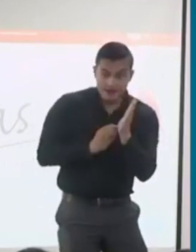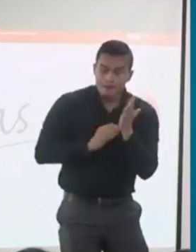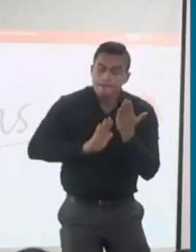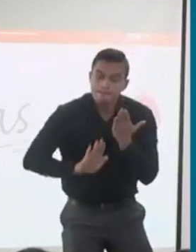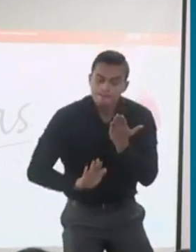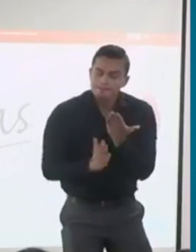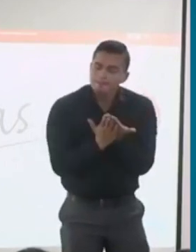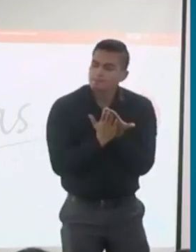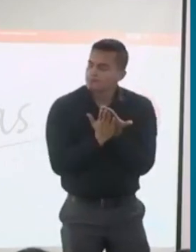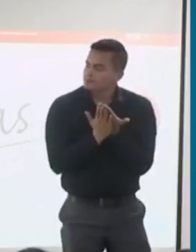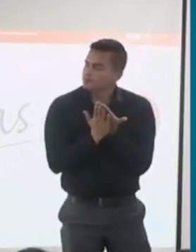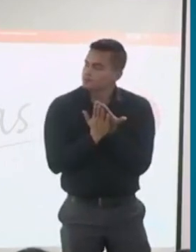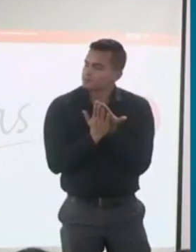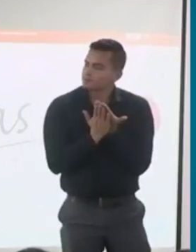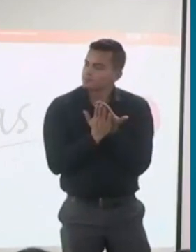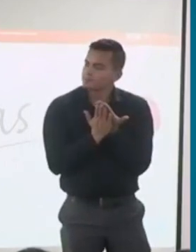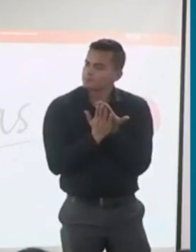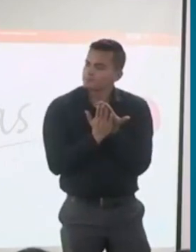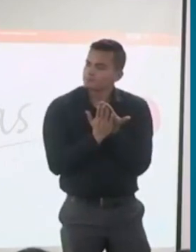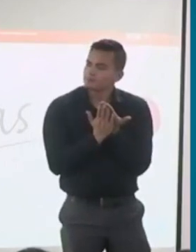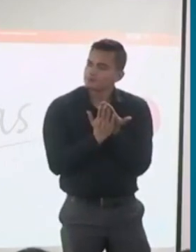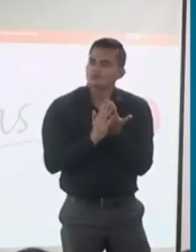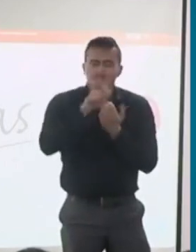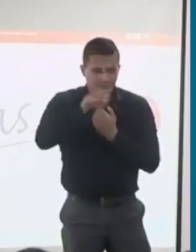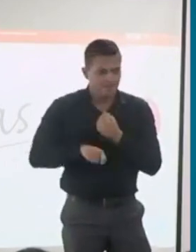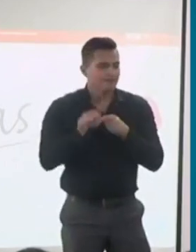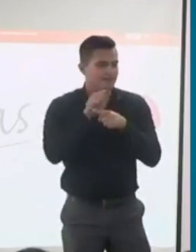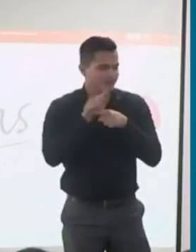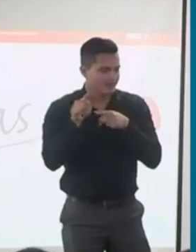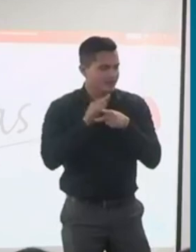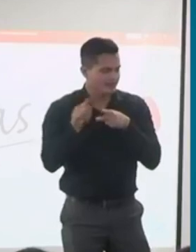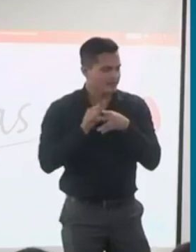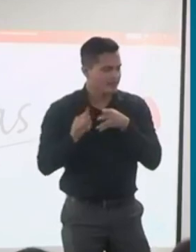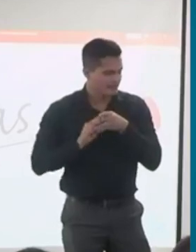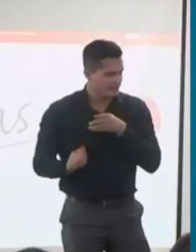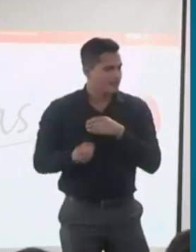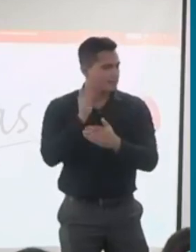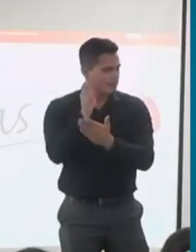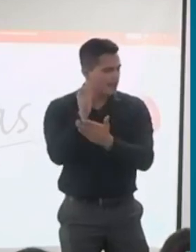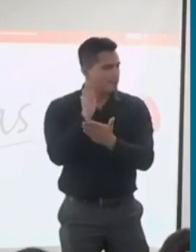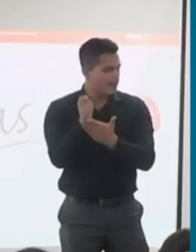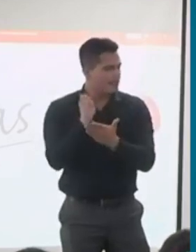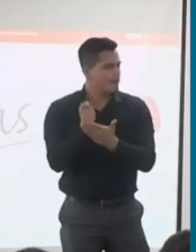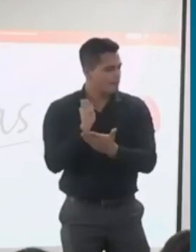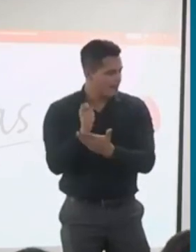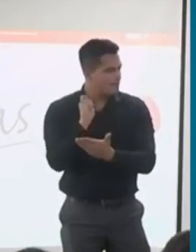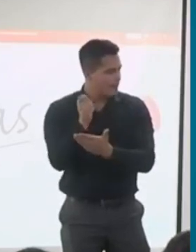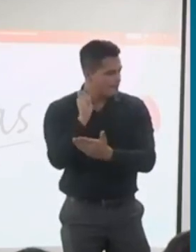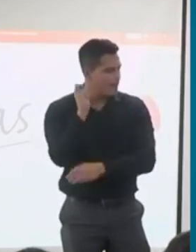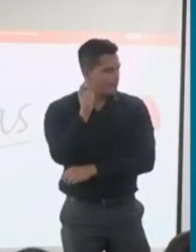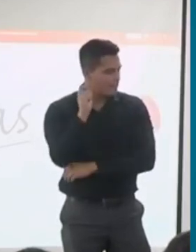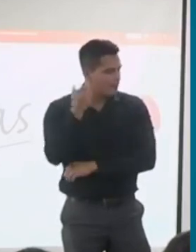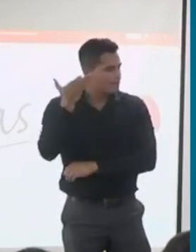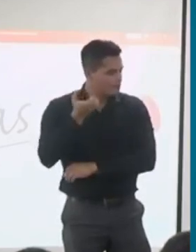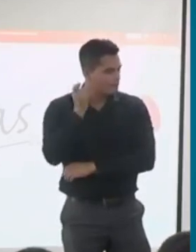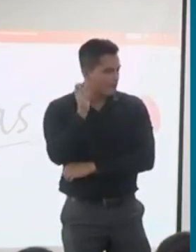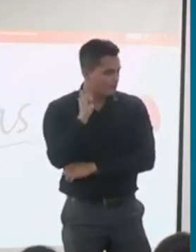el mínimo de semanas y un número de... y el ingreso base de la pensión